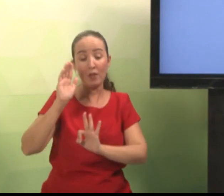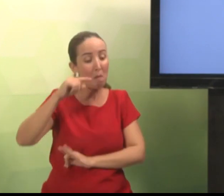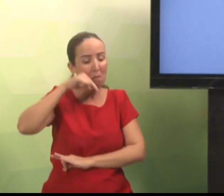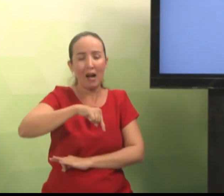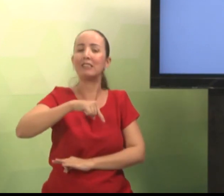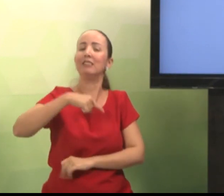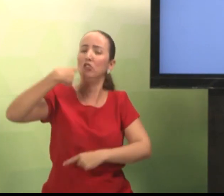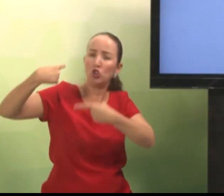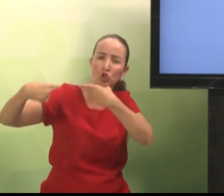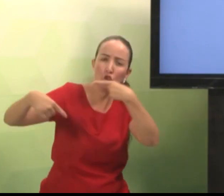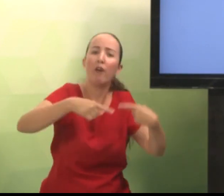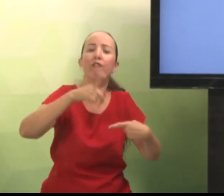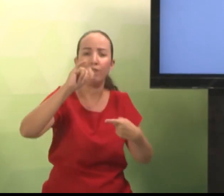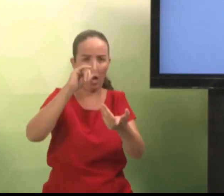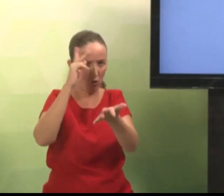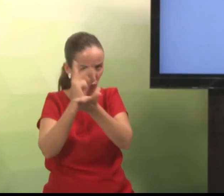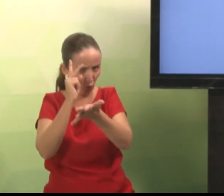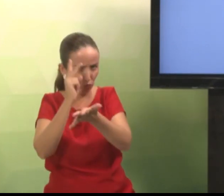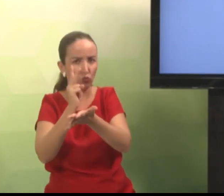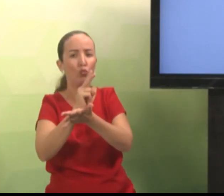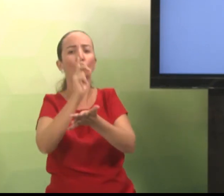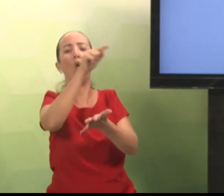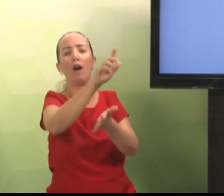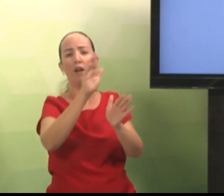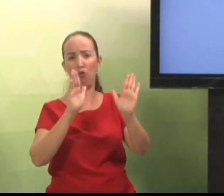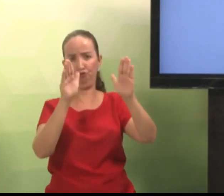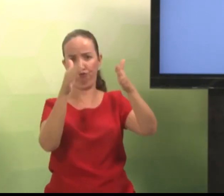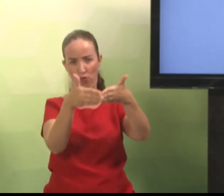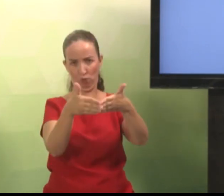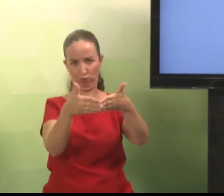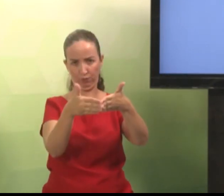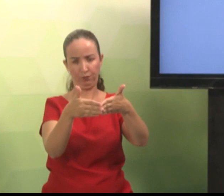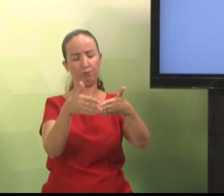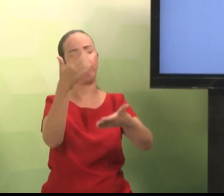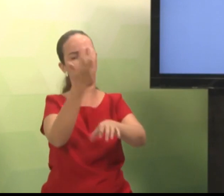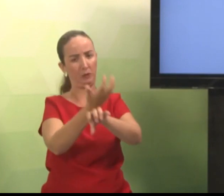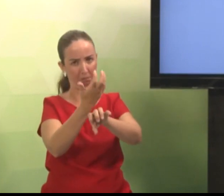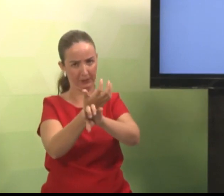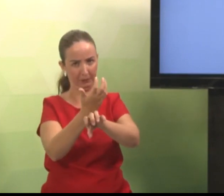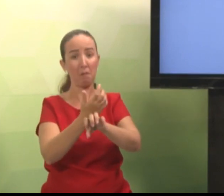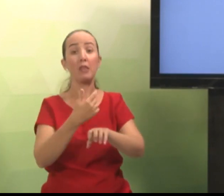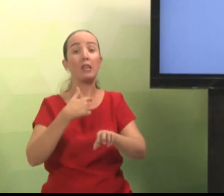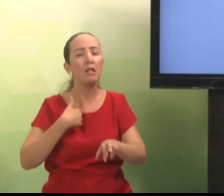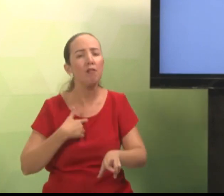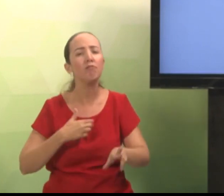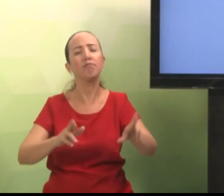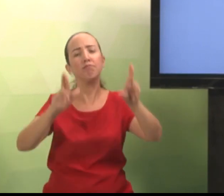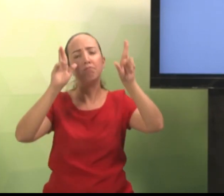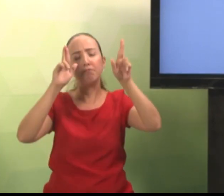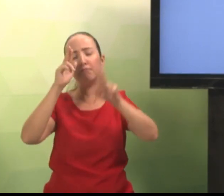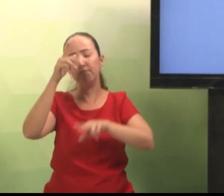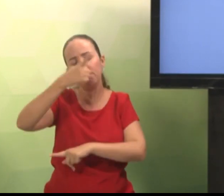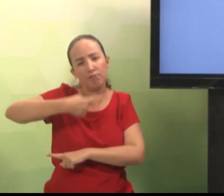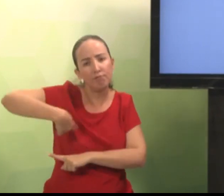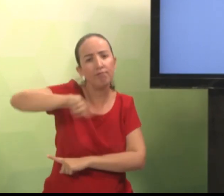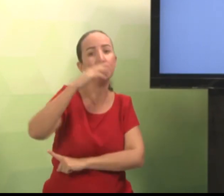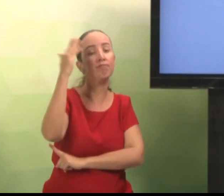E que as discussões, elas continuarão no fórum da disciplina. Espero que